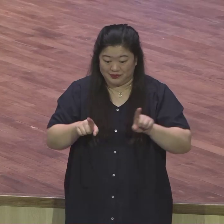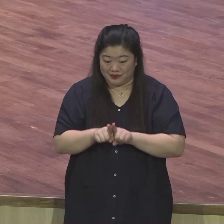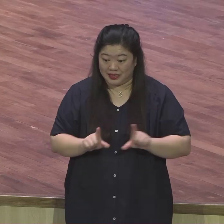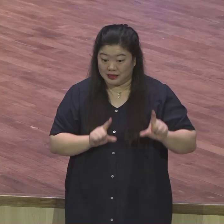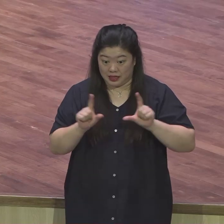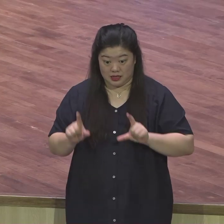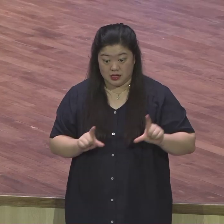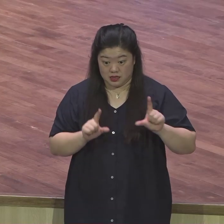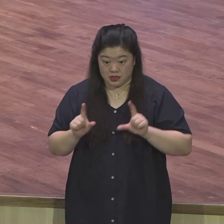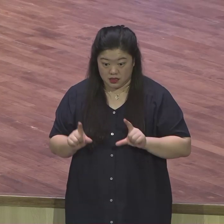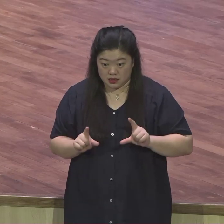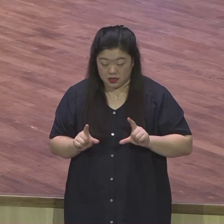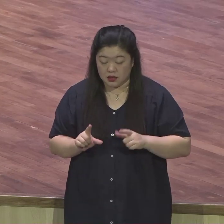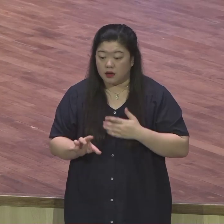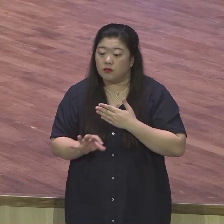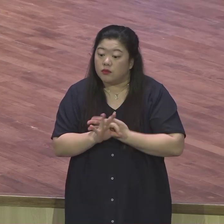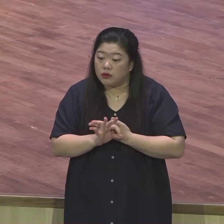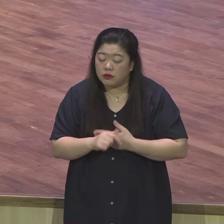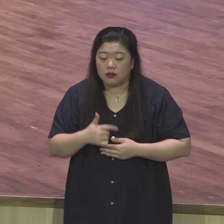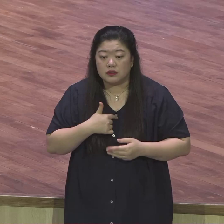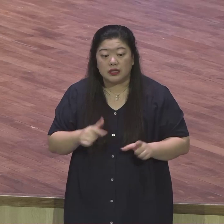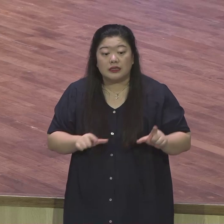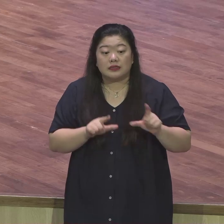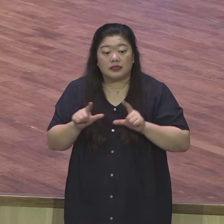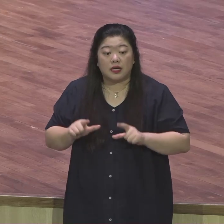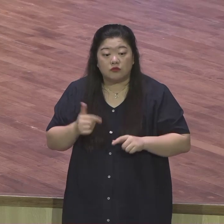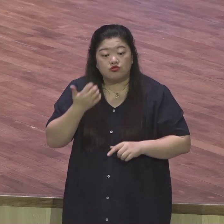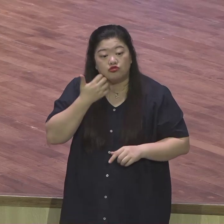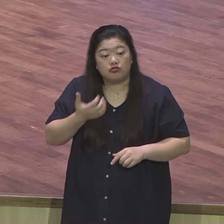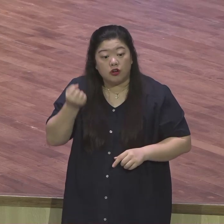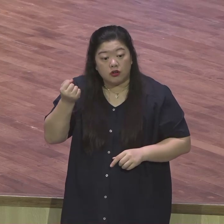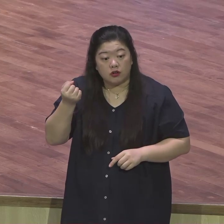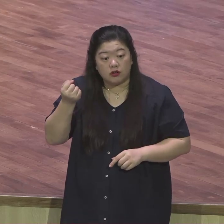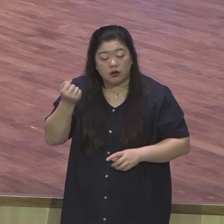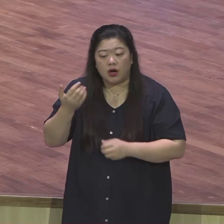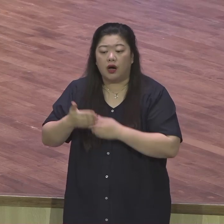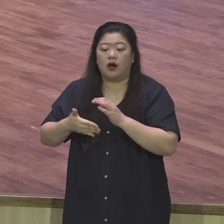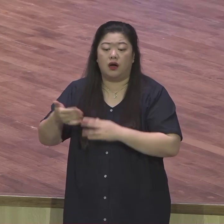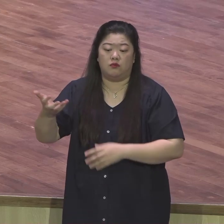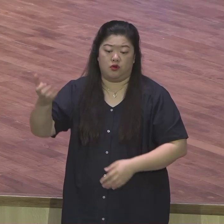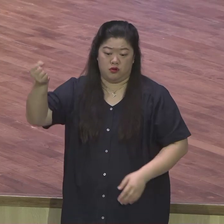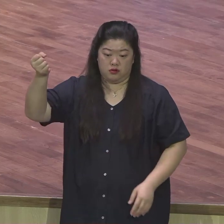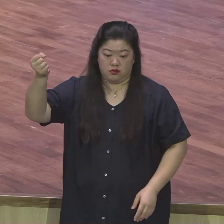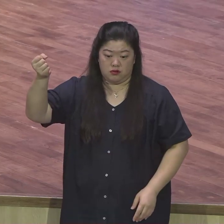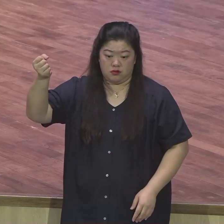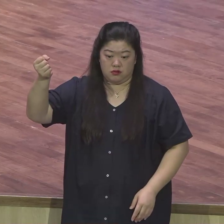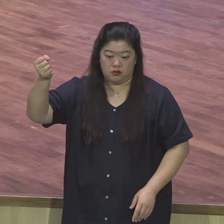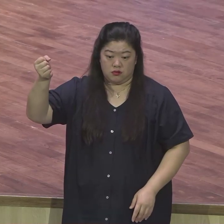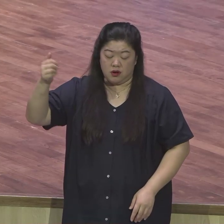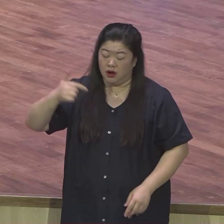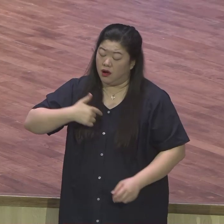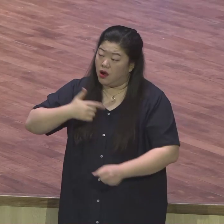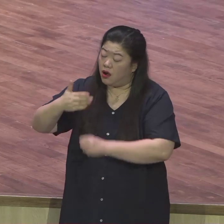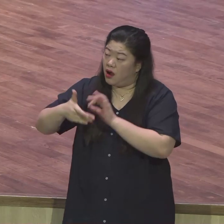여러분이 살면 이제는요 구원 여정 속에 있어야 됩니다. 언약 성취 여정 속에 그 흘러가야 돼요.